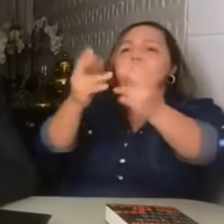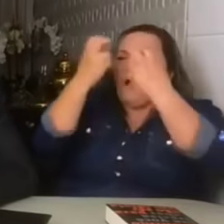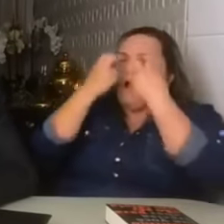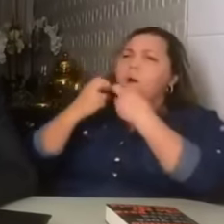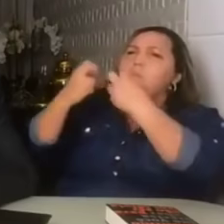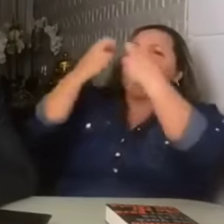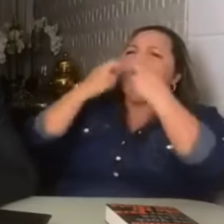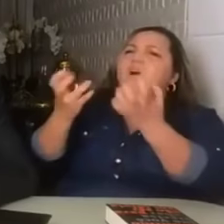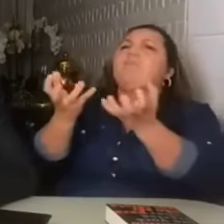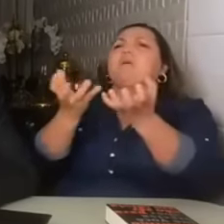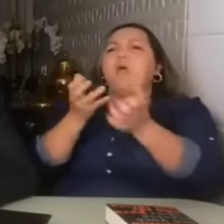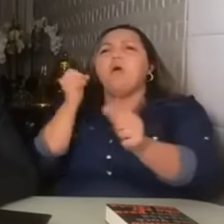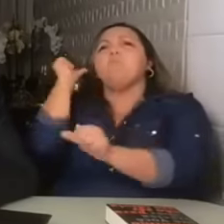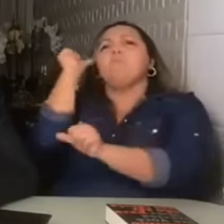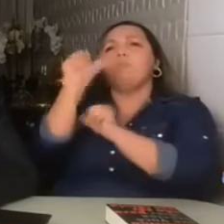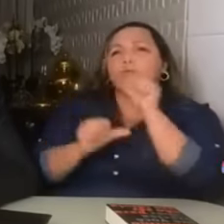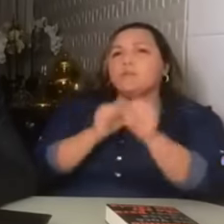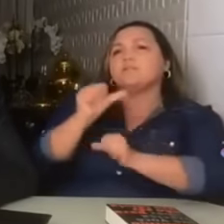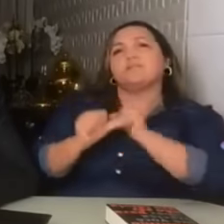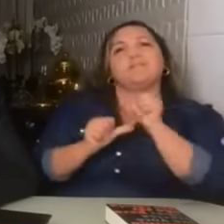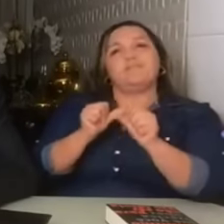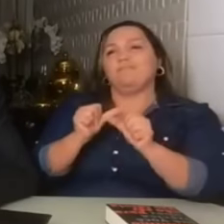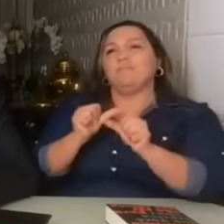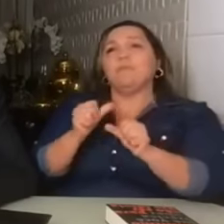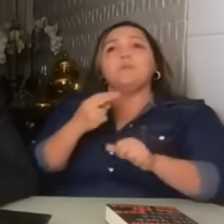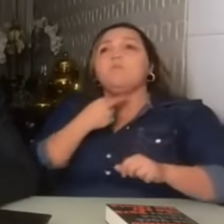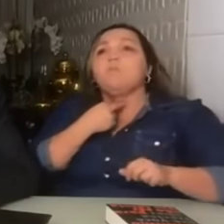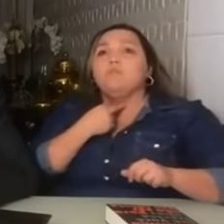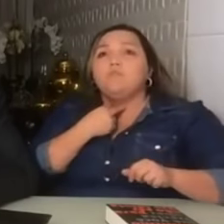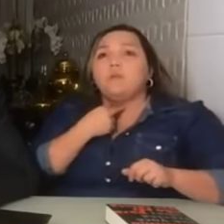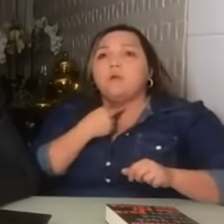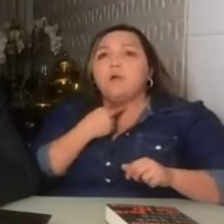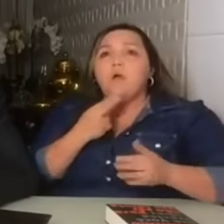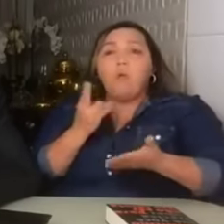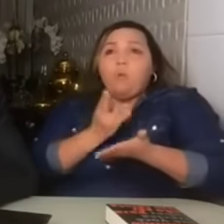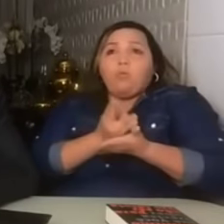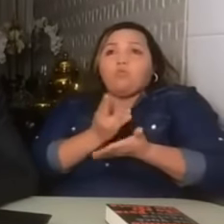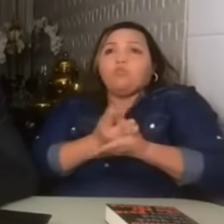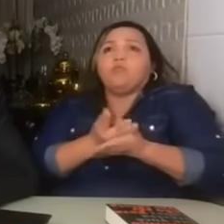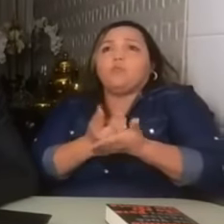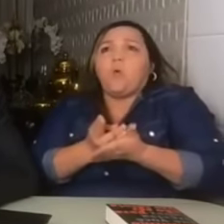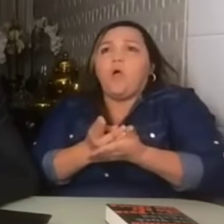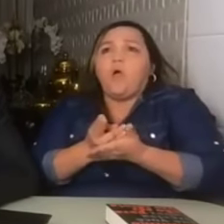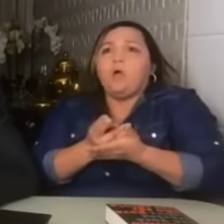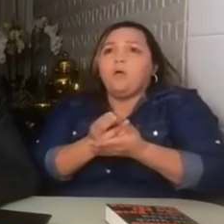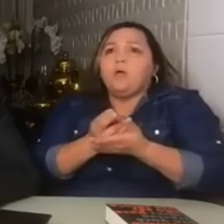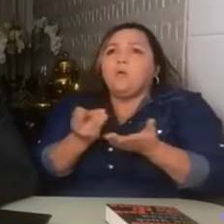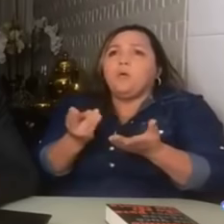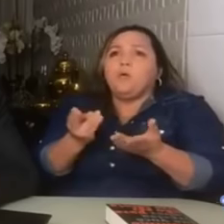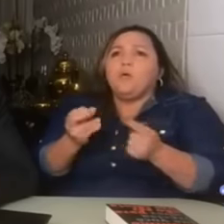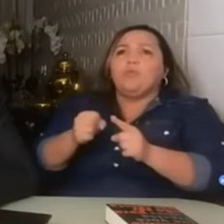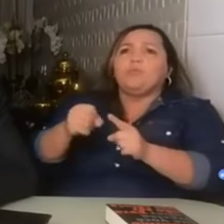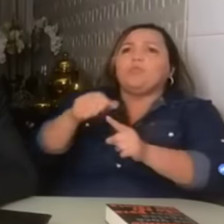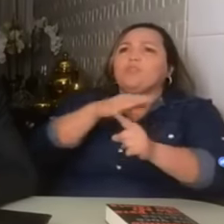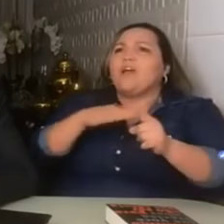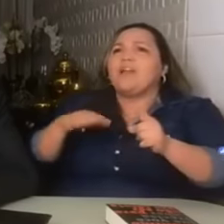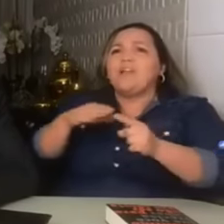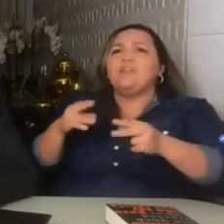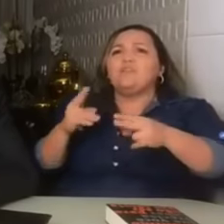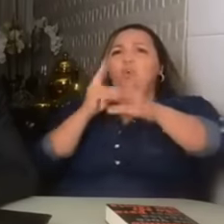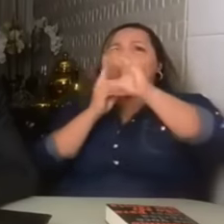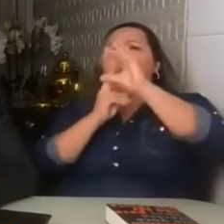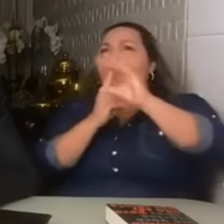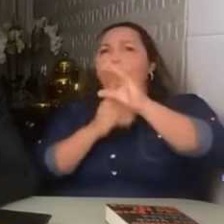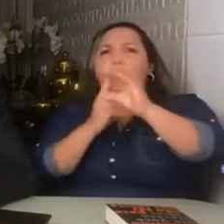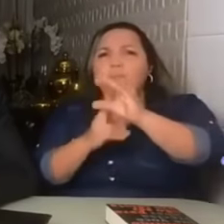mudanças. Não poderíamos mais continuar flertando com o socialismo, com o comunismo e